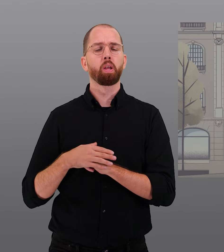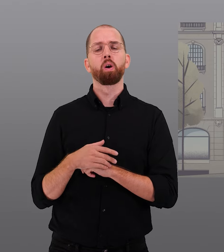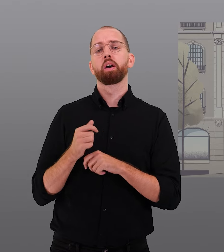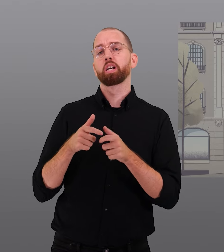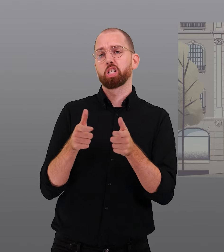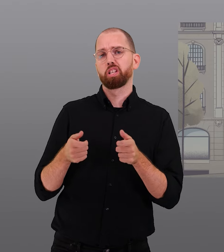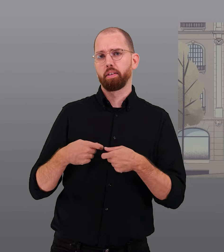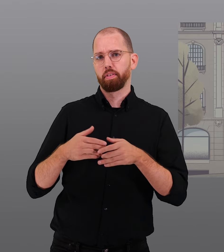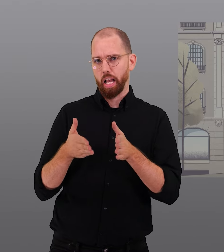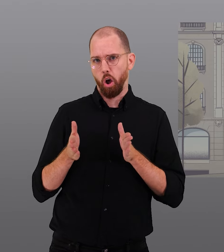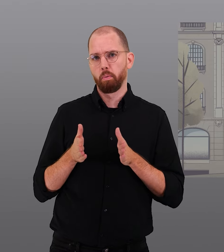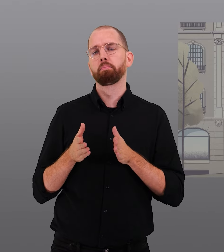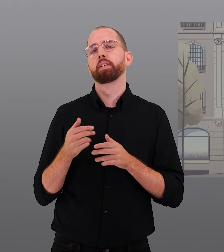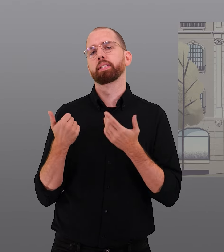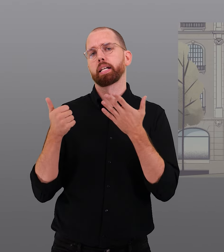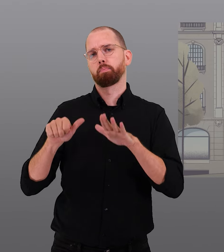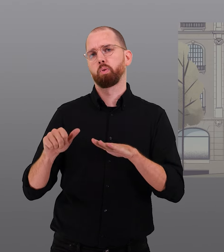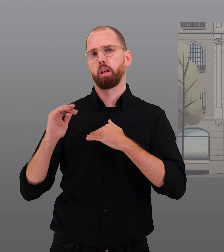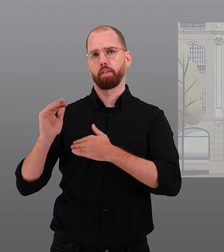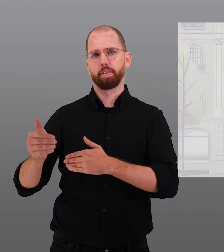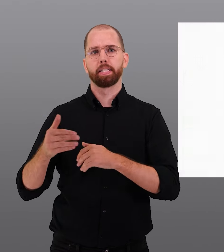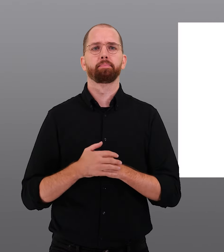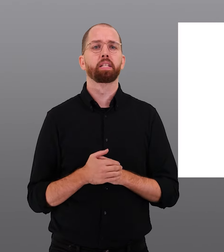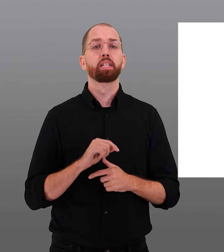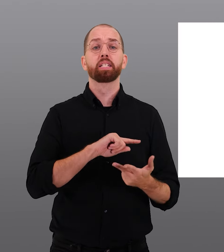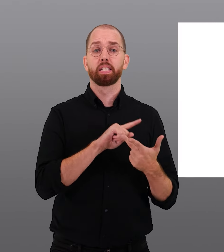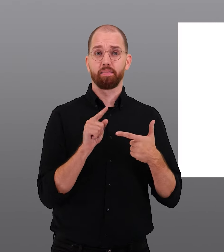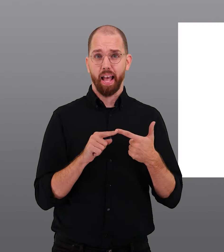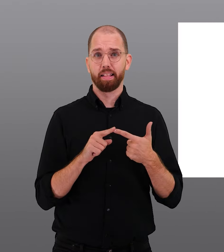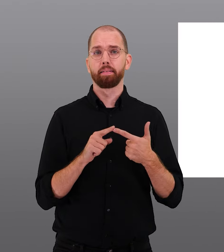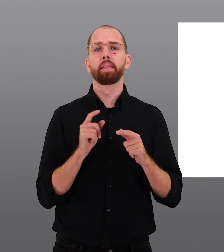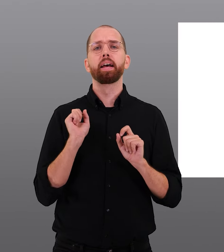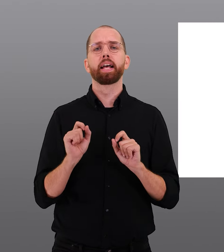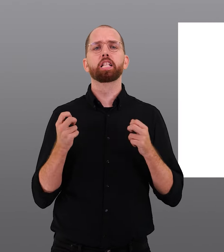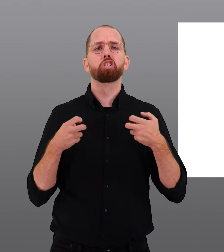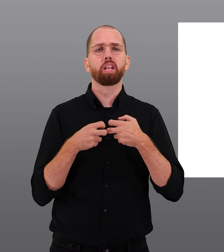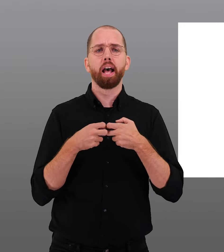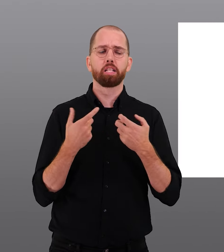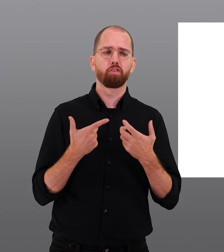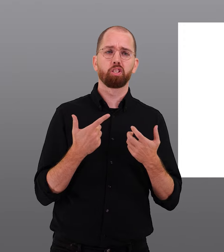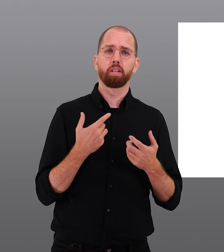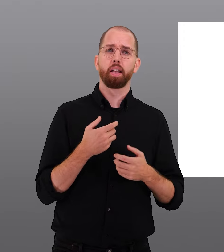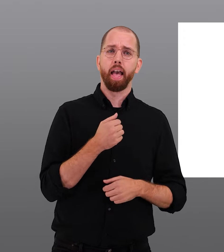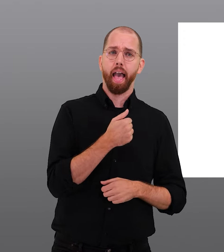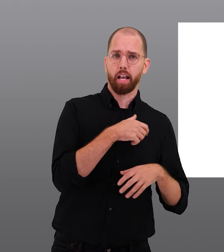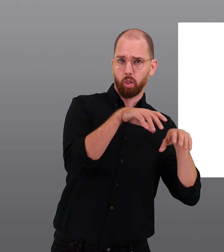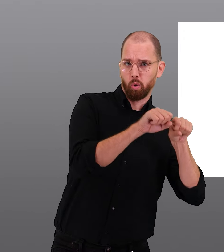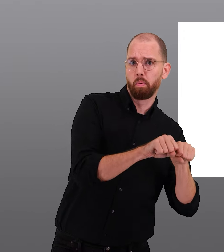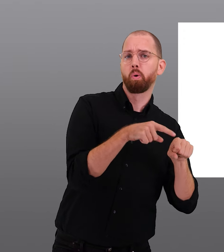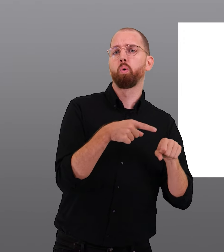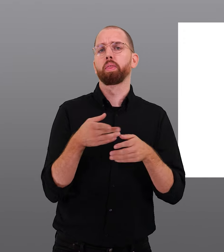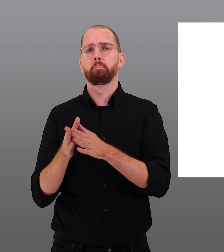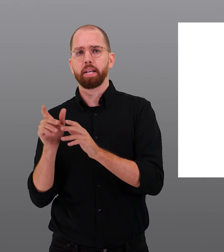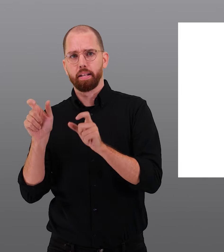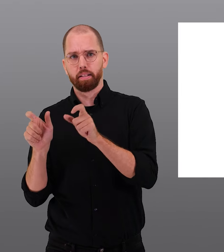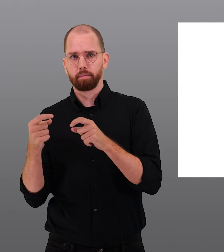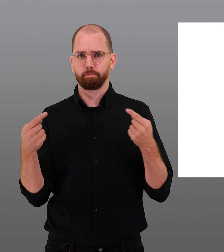Monaten bei Geschäftsräumen kündigen. Zweitens kann der Eigenbedarf nach einem Rechtsstreit zwischen Eigentümern und